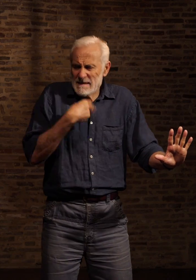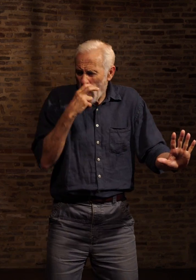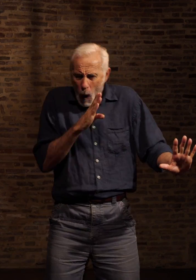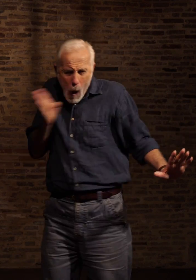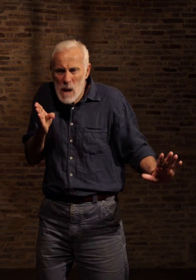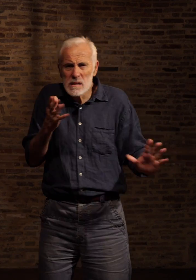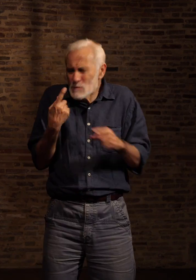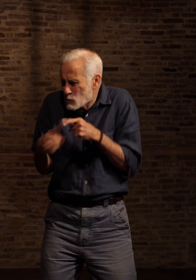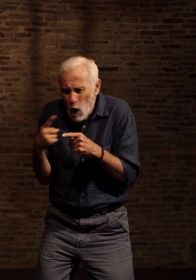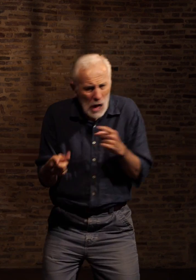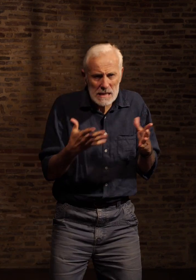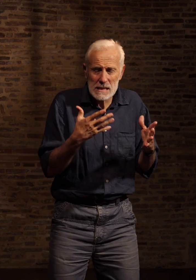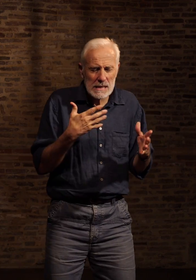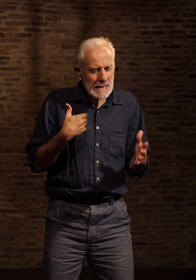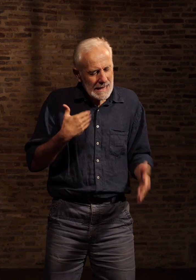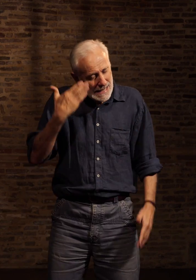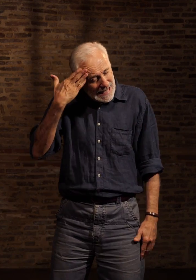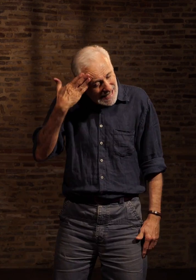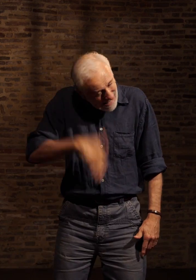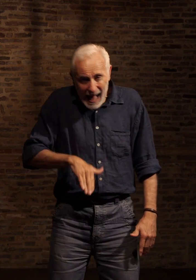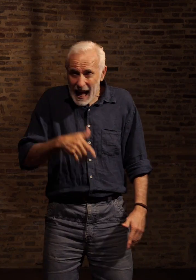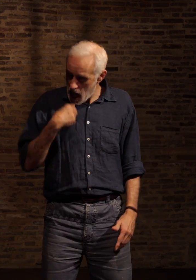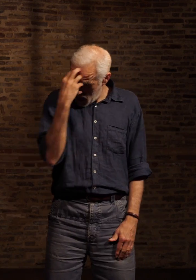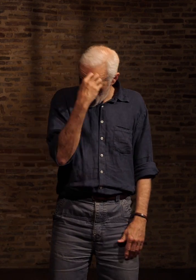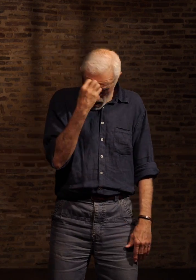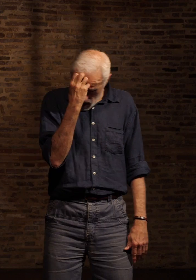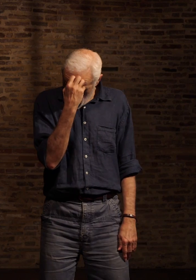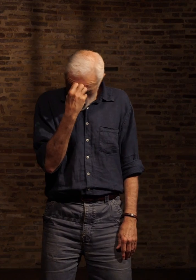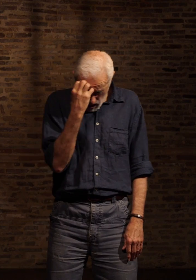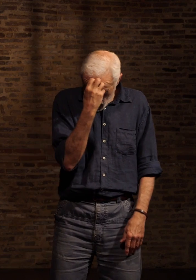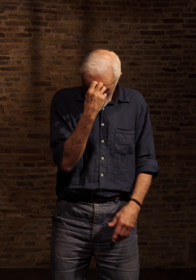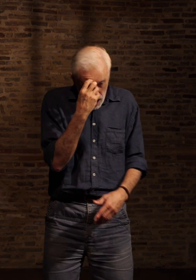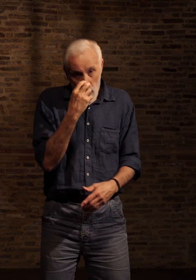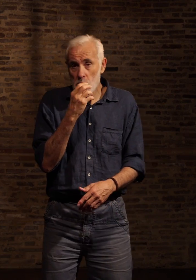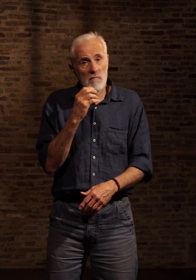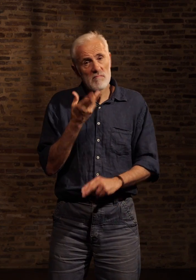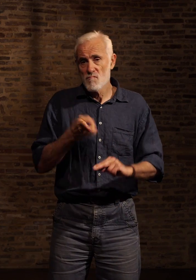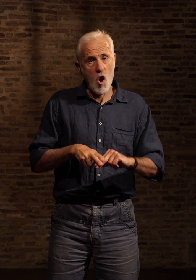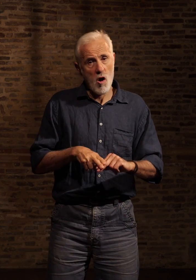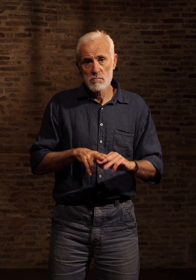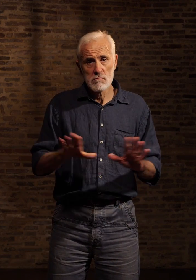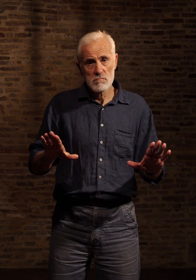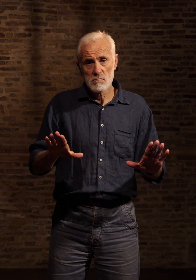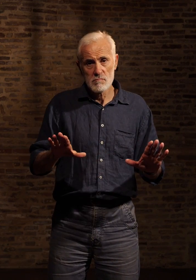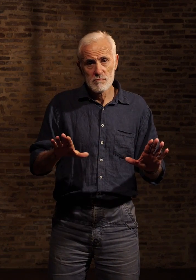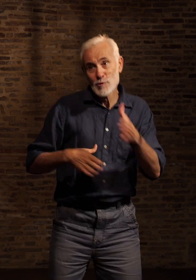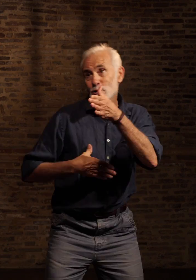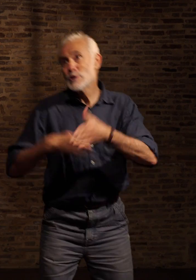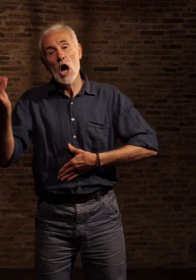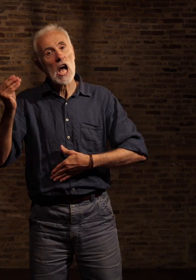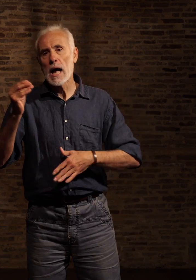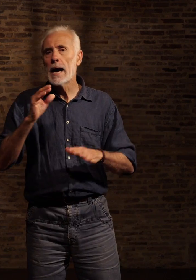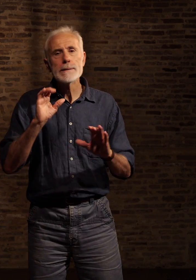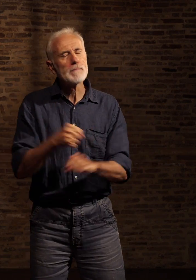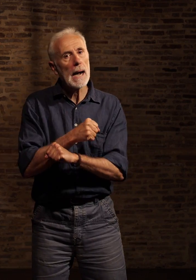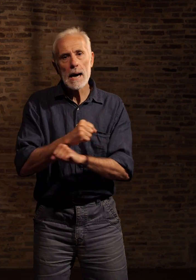Je savais que je ne sortirais pas d'ici vivant Si je ne changeais pas d'attitude Si je n'en réorganisais pas